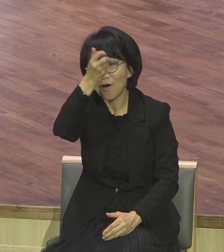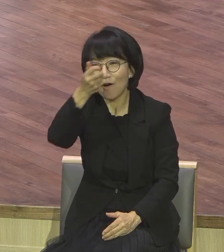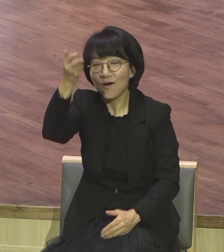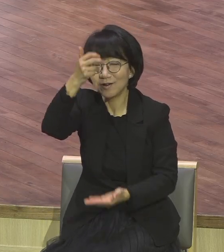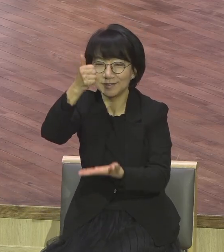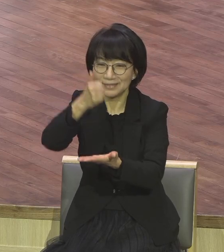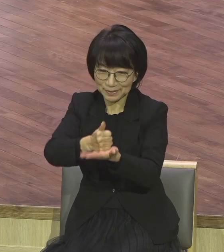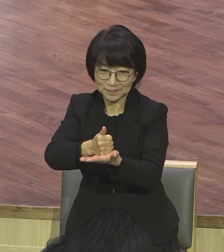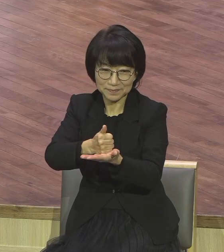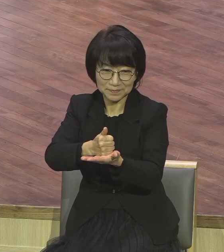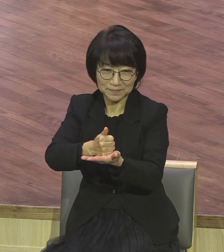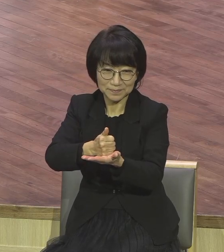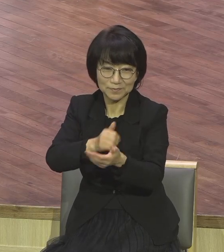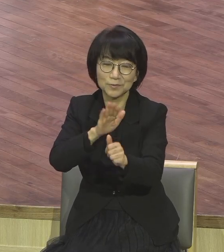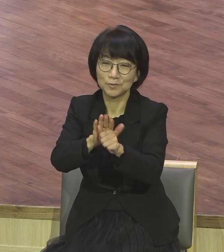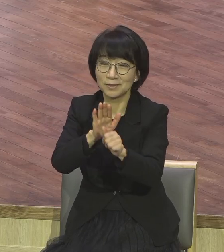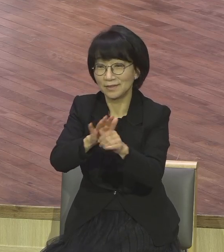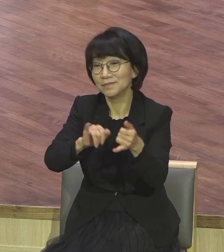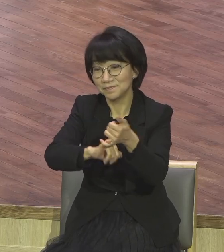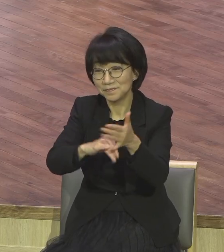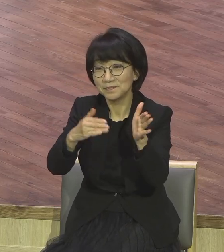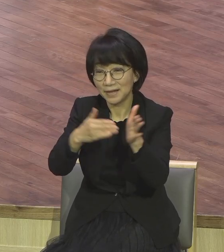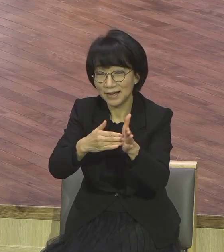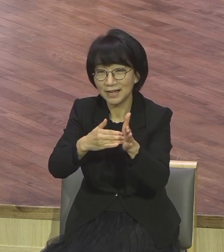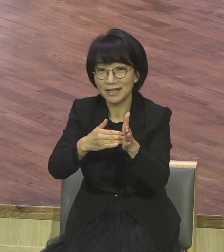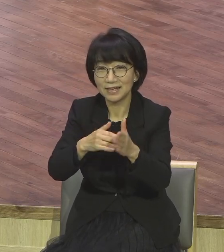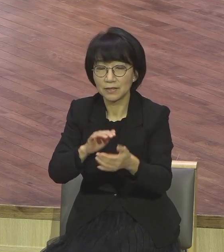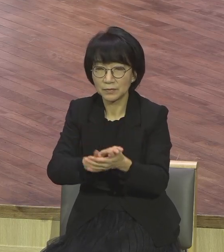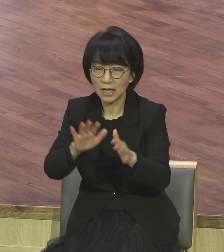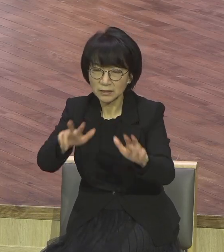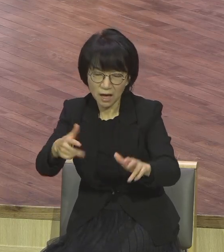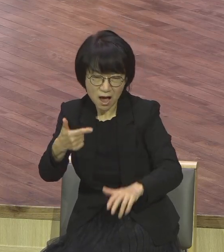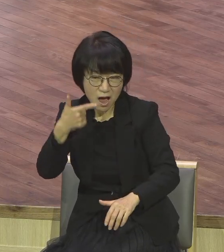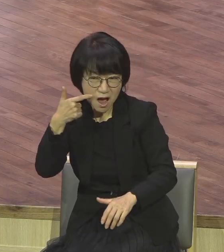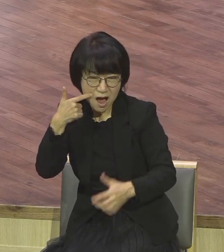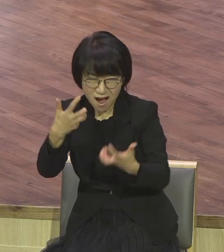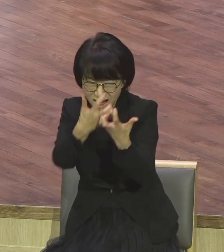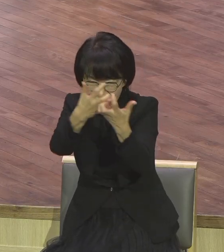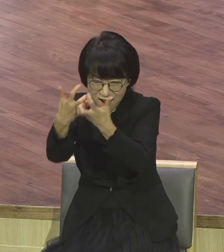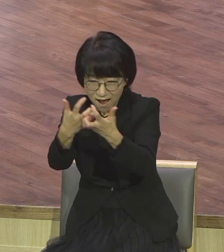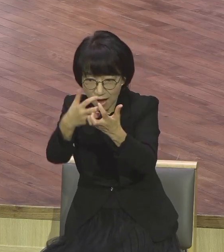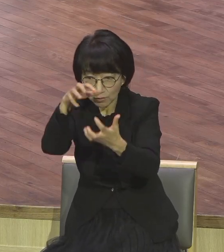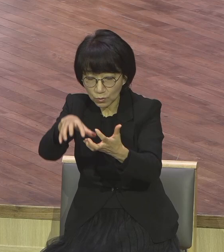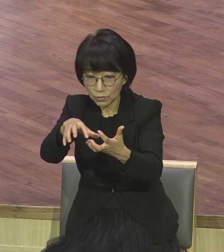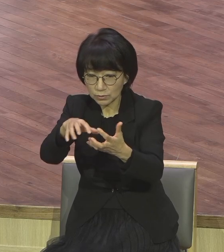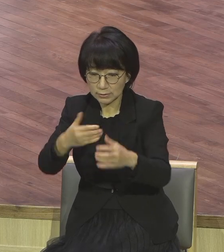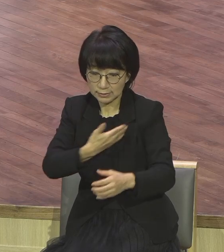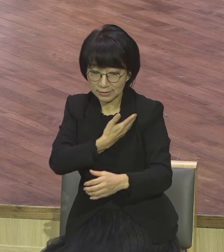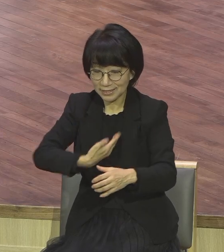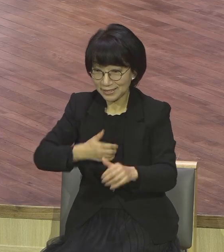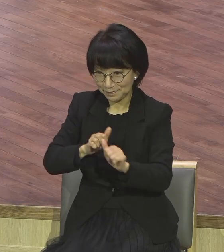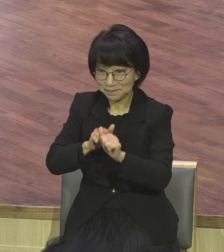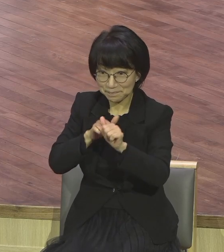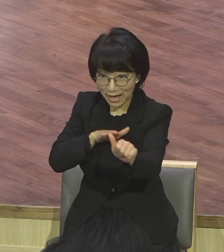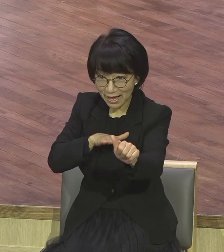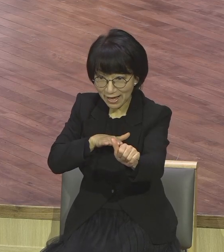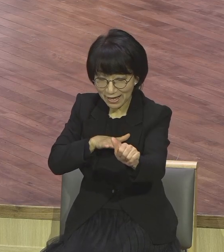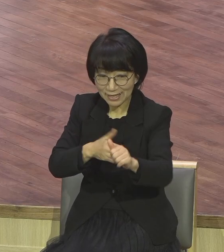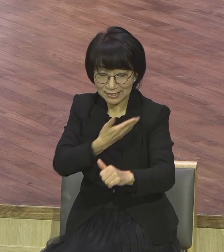예수님은 이리때가 덕실거리는 현장 속으로 이제 제자들을 보내시면서